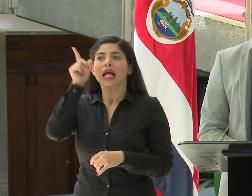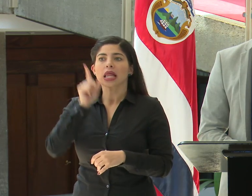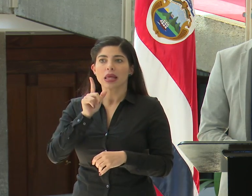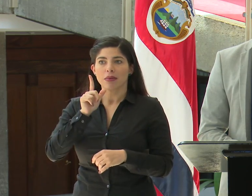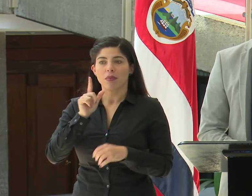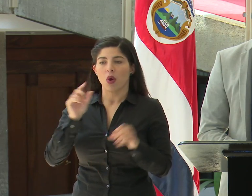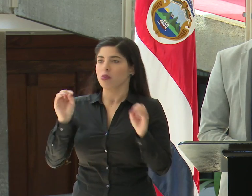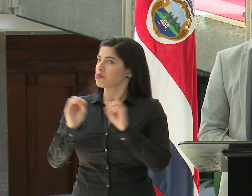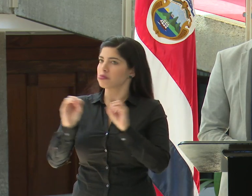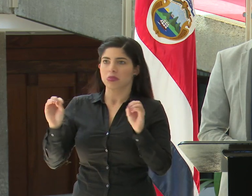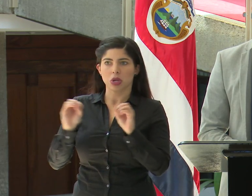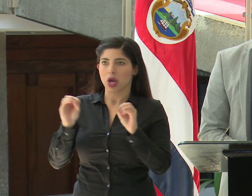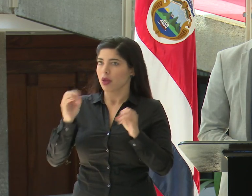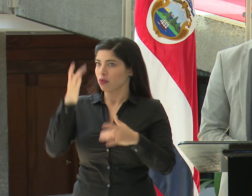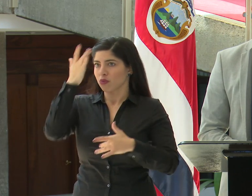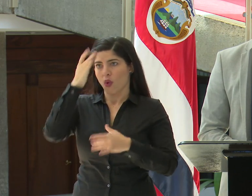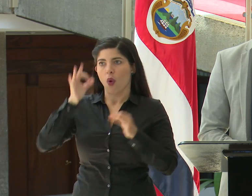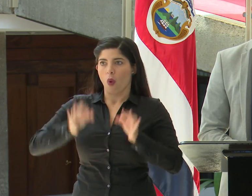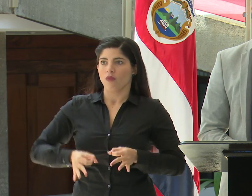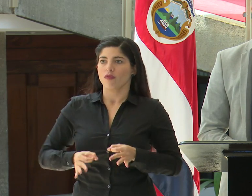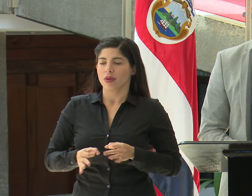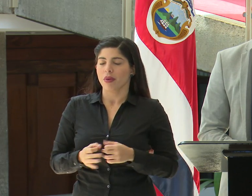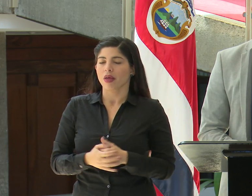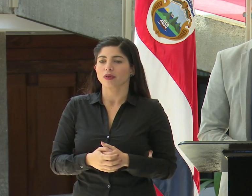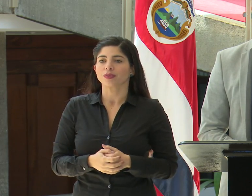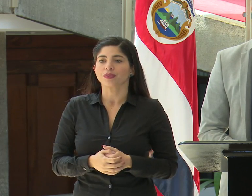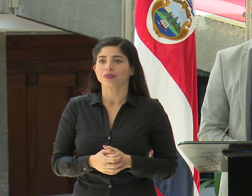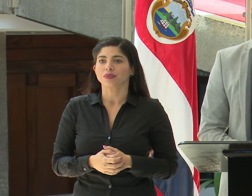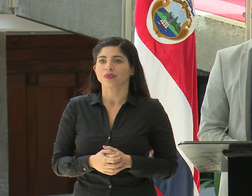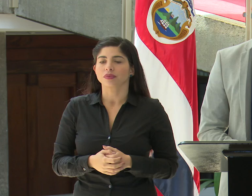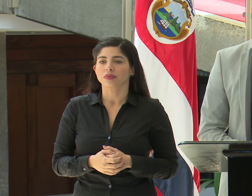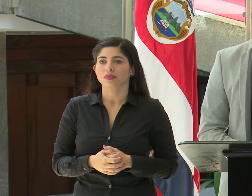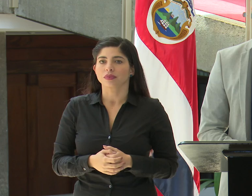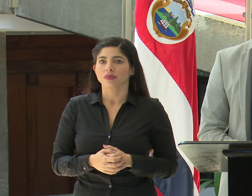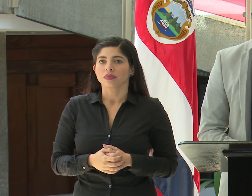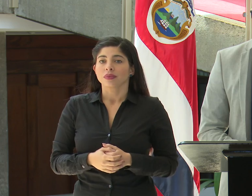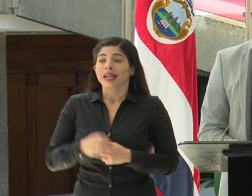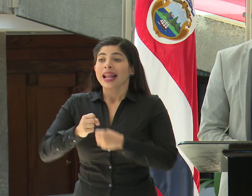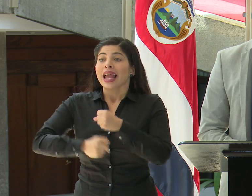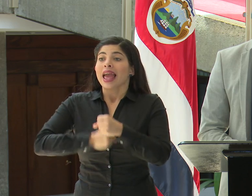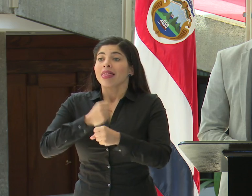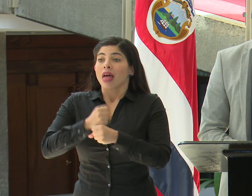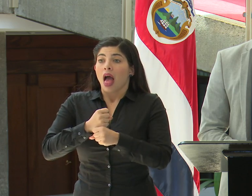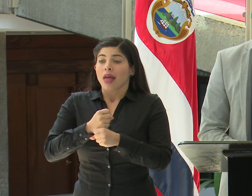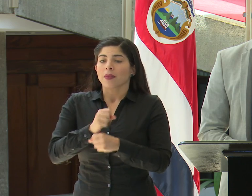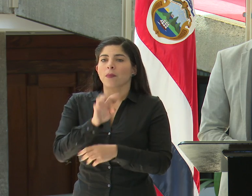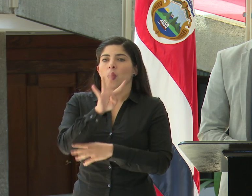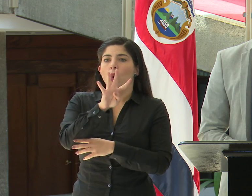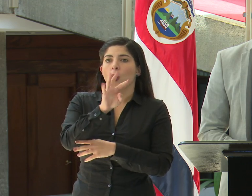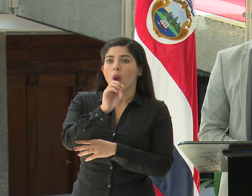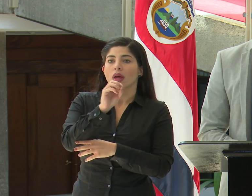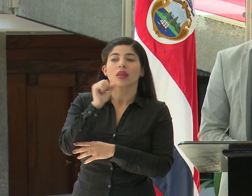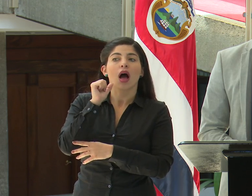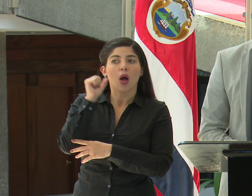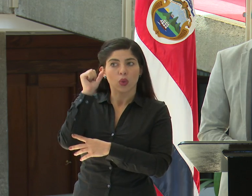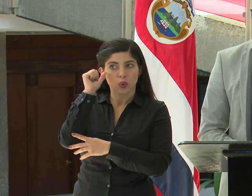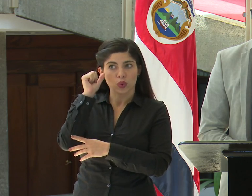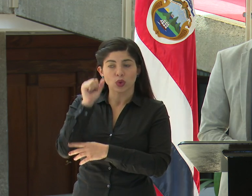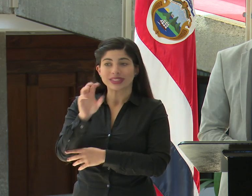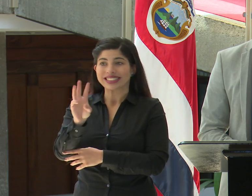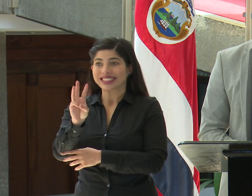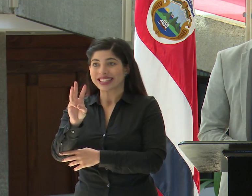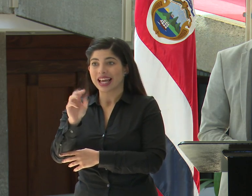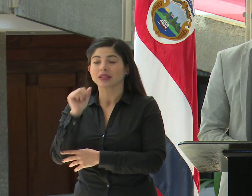Limón sin casos confirmados. Por edad, tenemos 40 adultos,